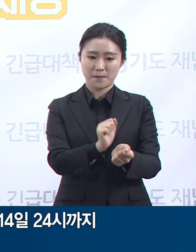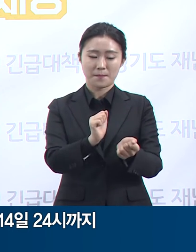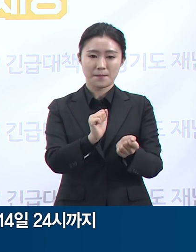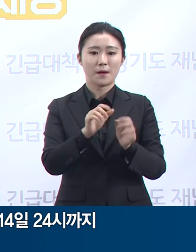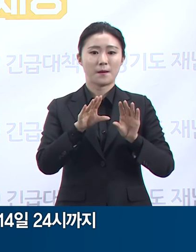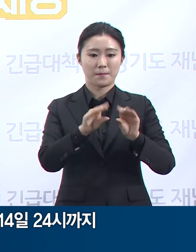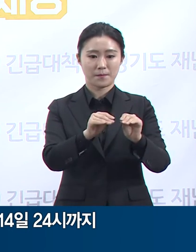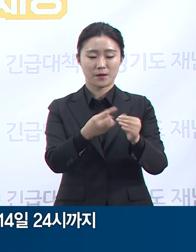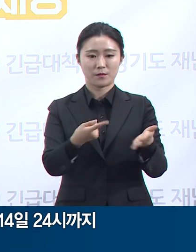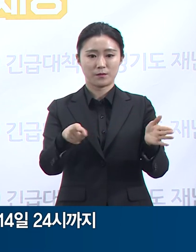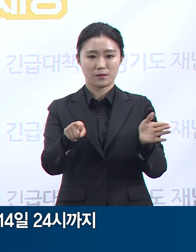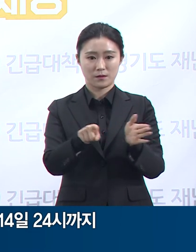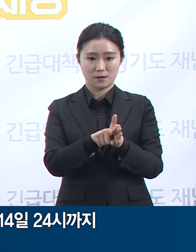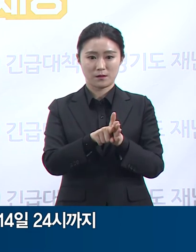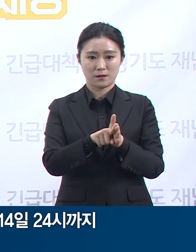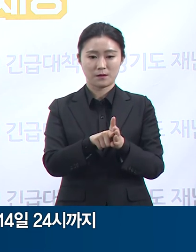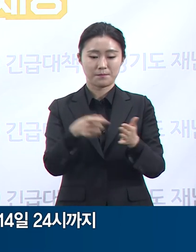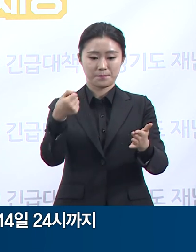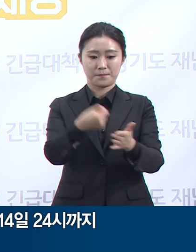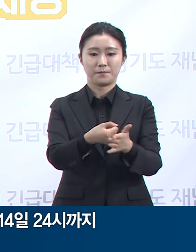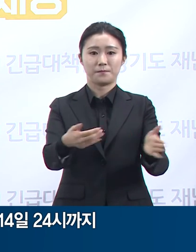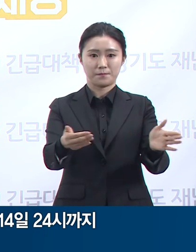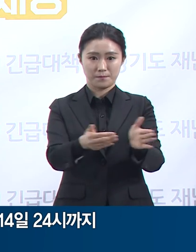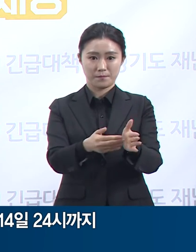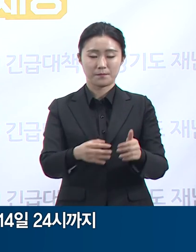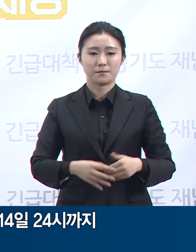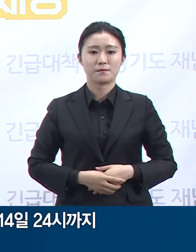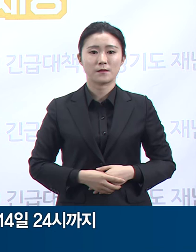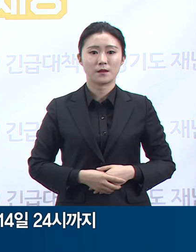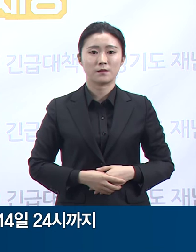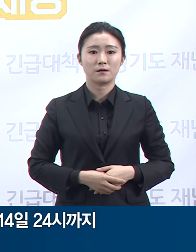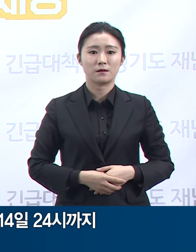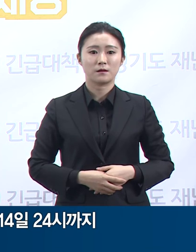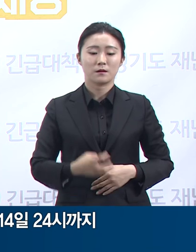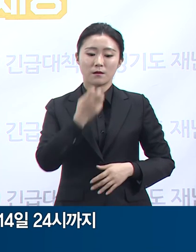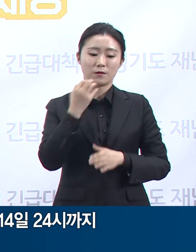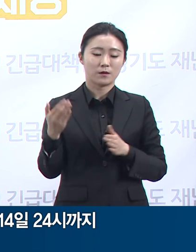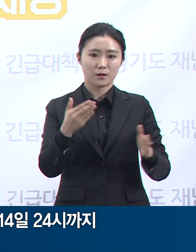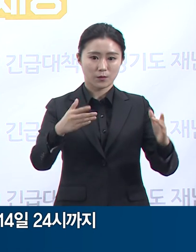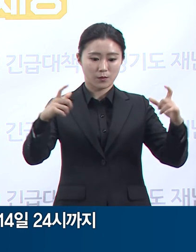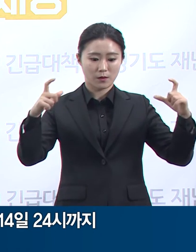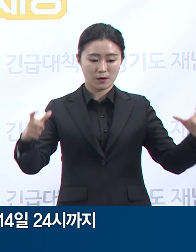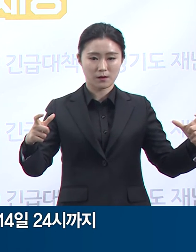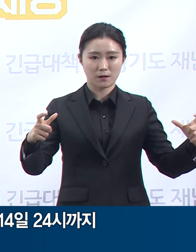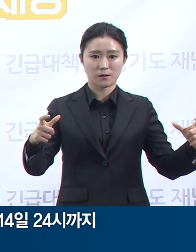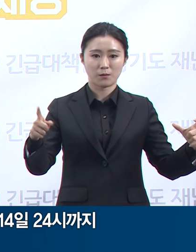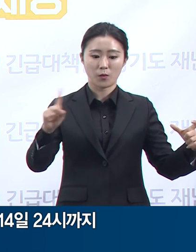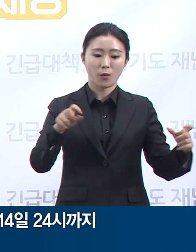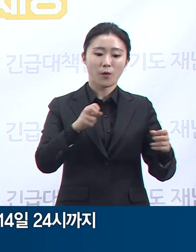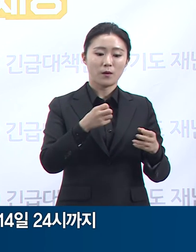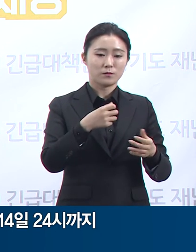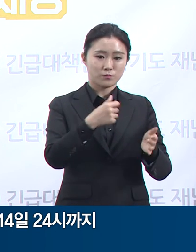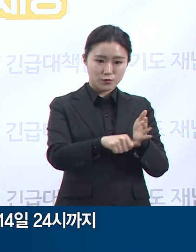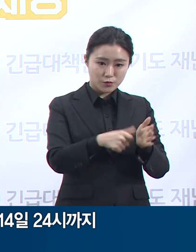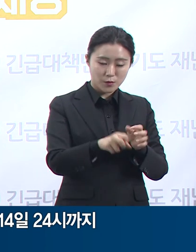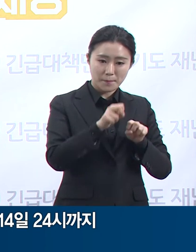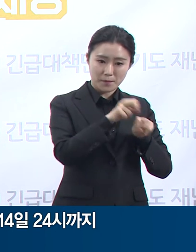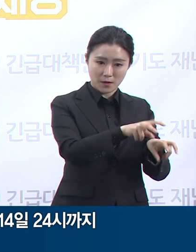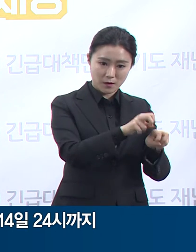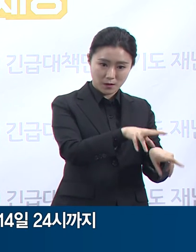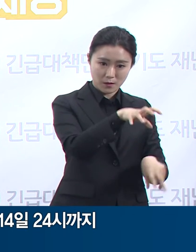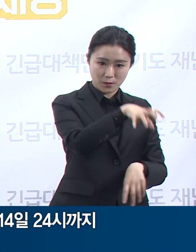내렸으며 명령의 대상은 도내 물류창고업, 운송택배 물류시설, 집화장,